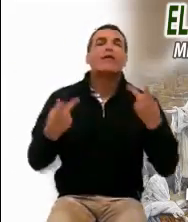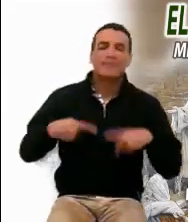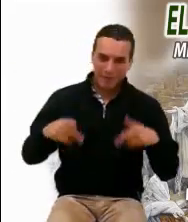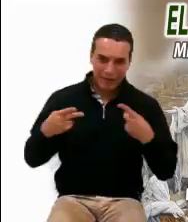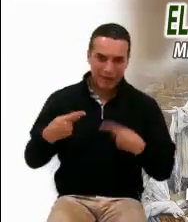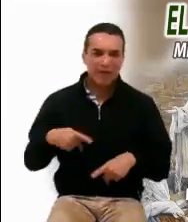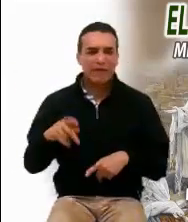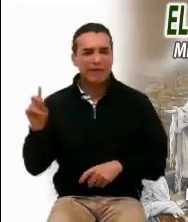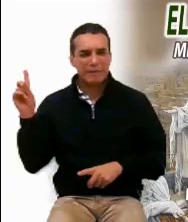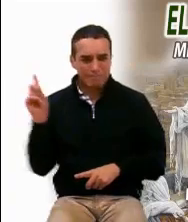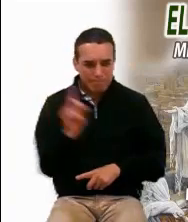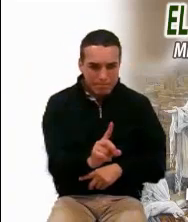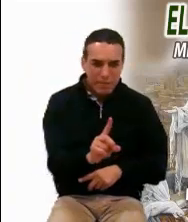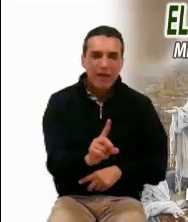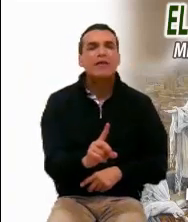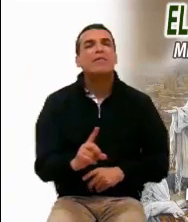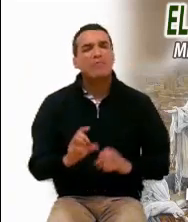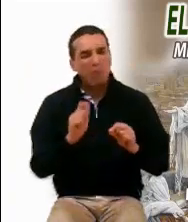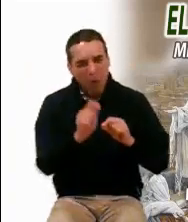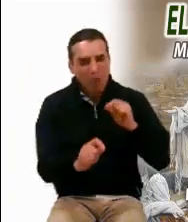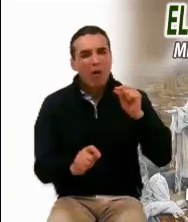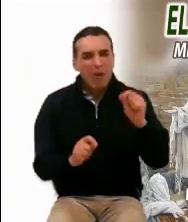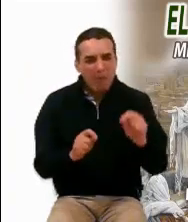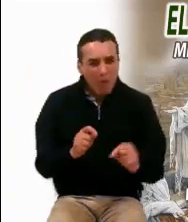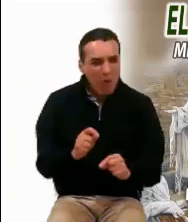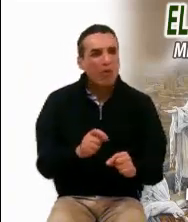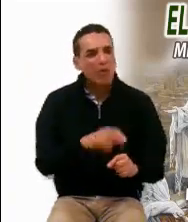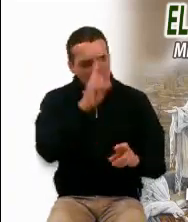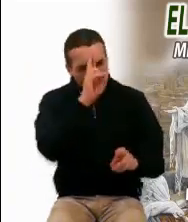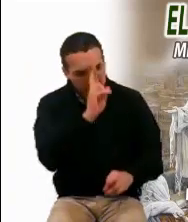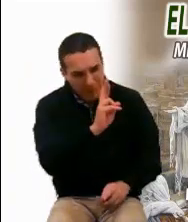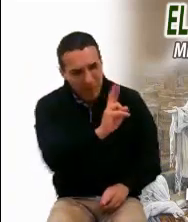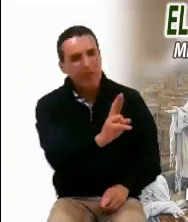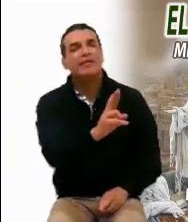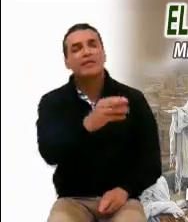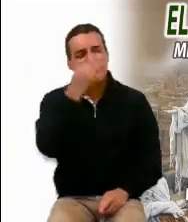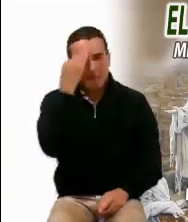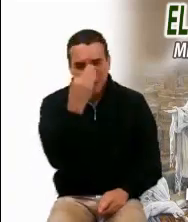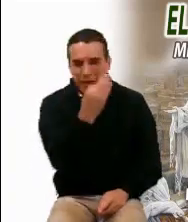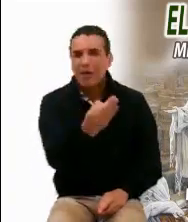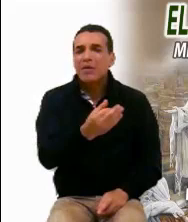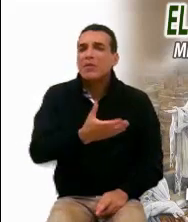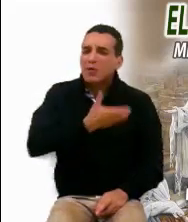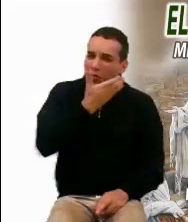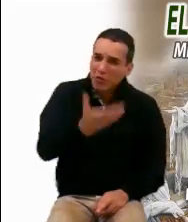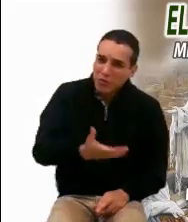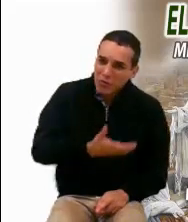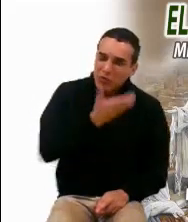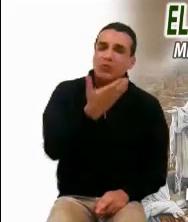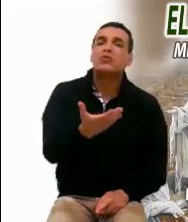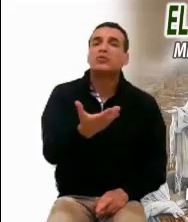pero profundo, que respetan tiempos, costumbres y situaciones, pero son